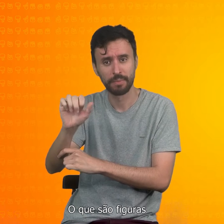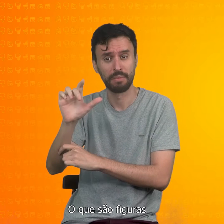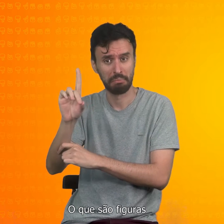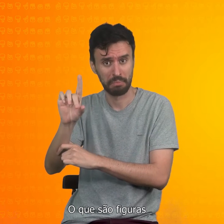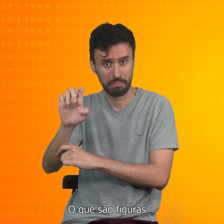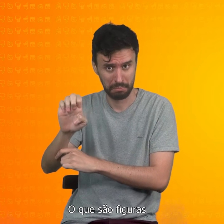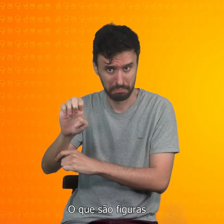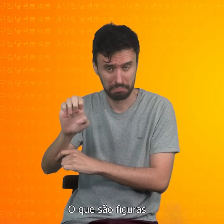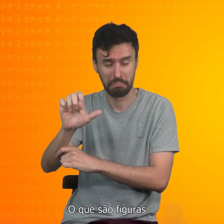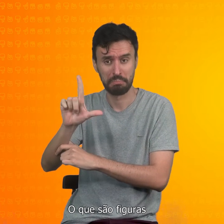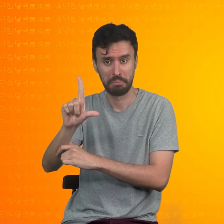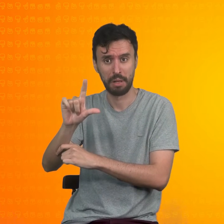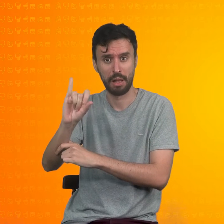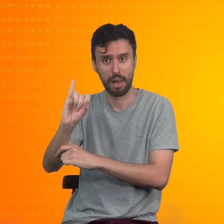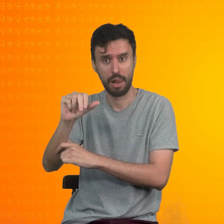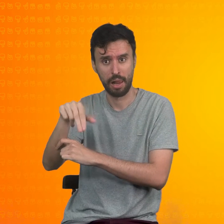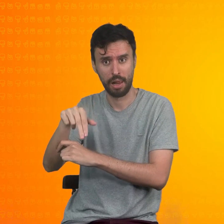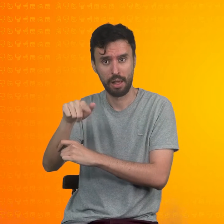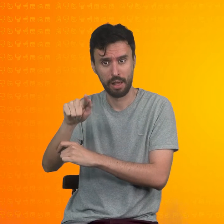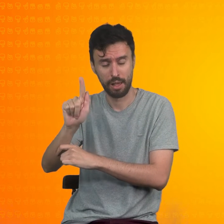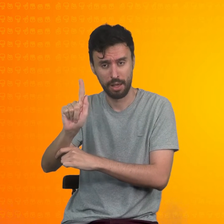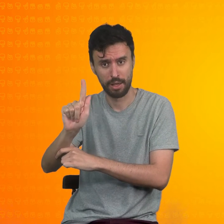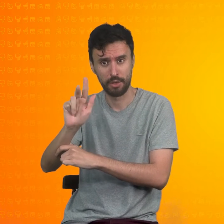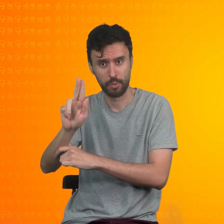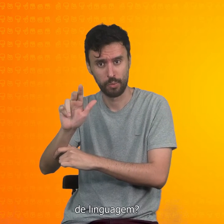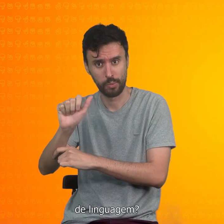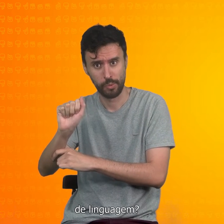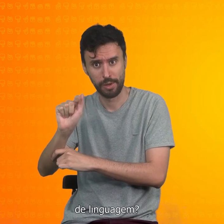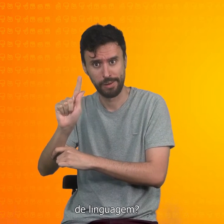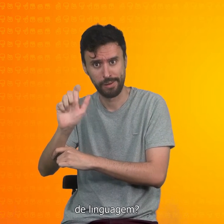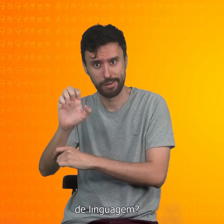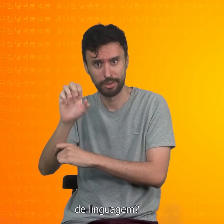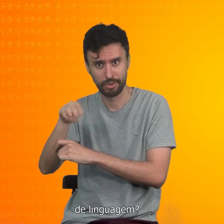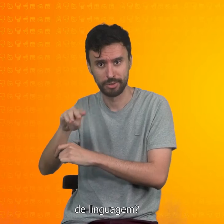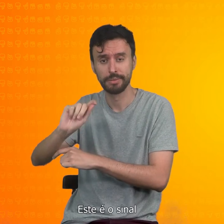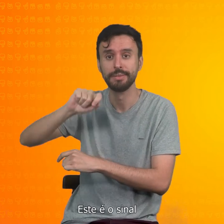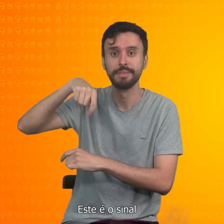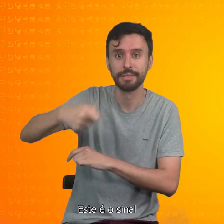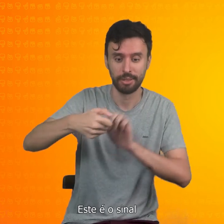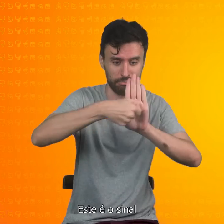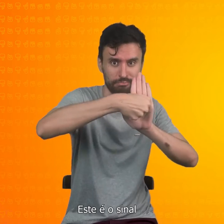de linguagem. Este é o sinal.